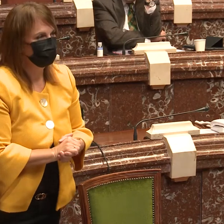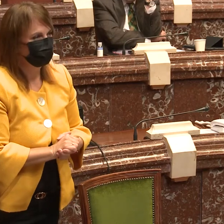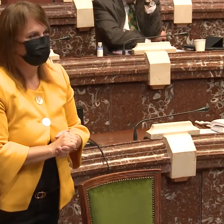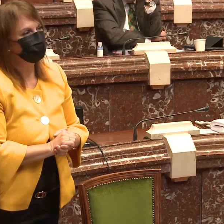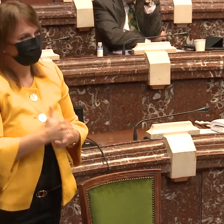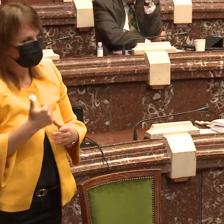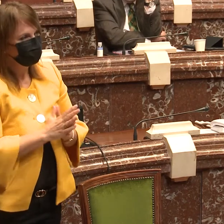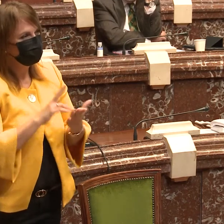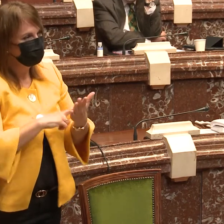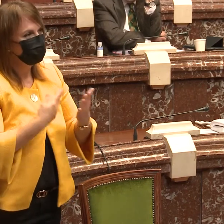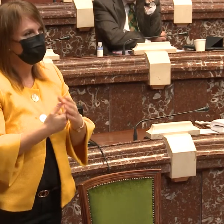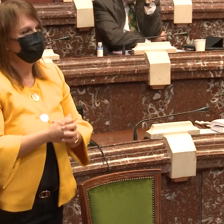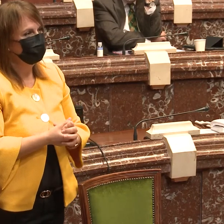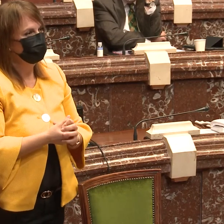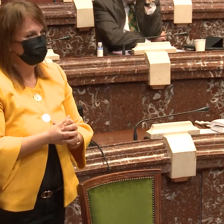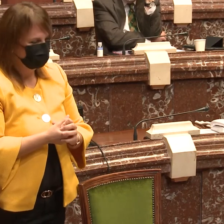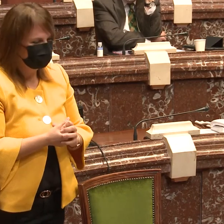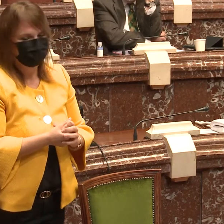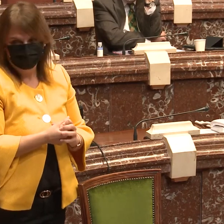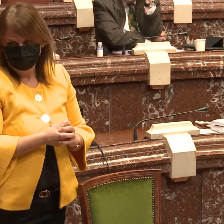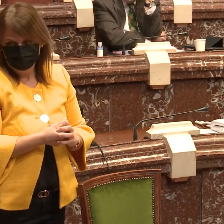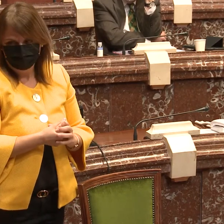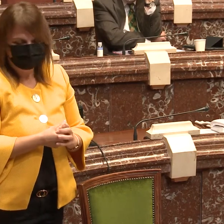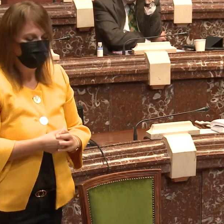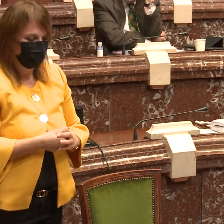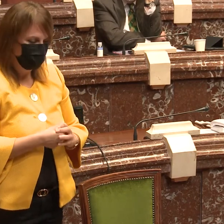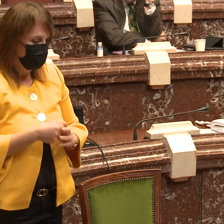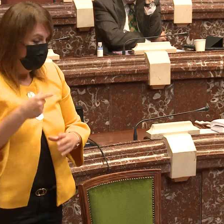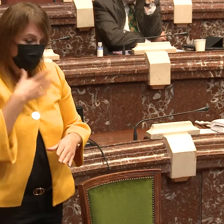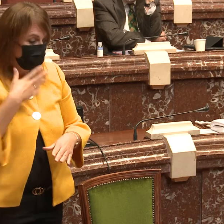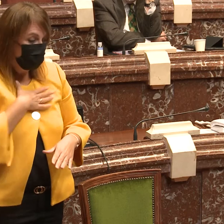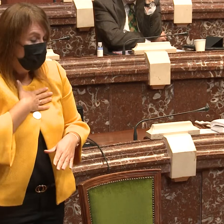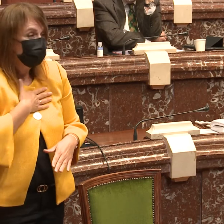2007, del 23 de octubre, por la que se reconocen las lenguas de signos